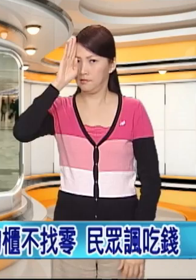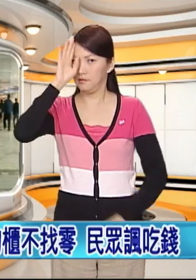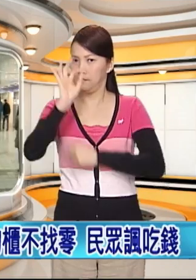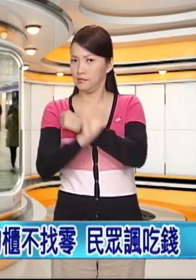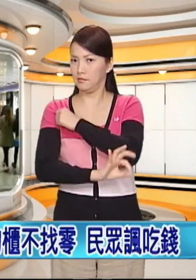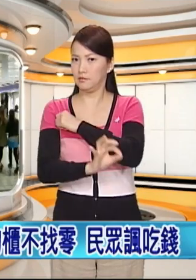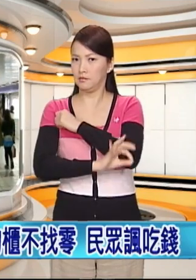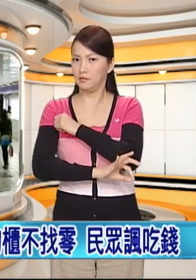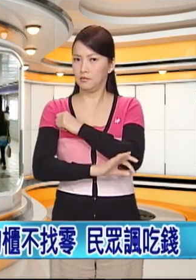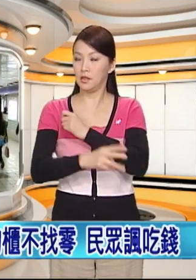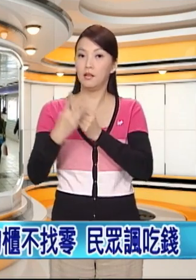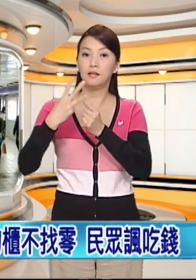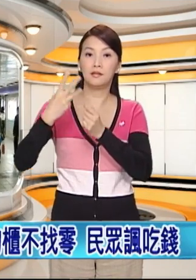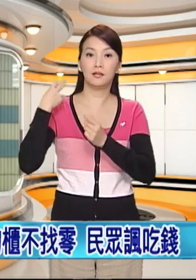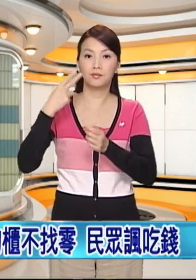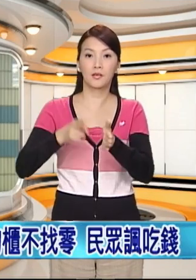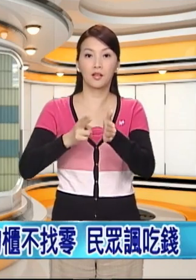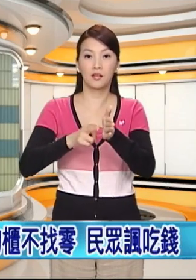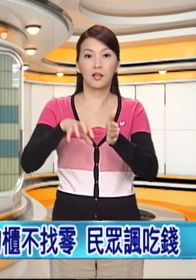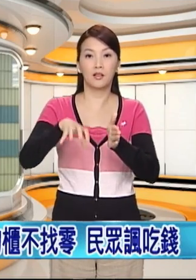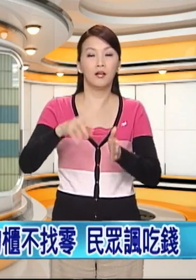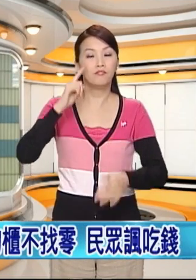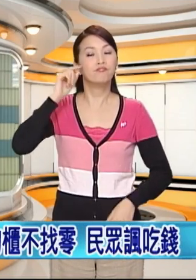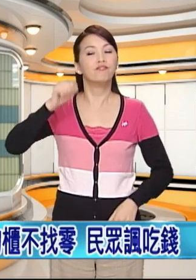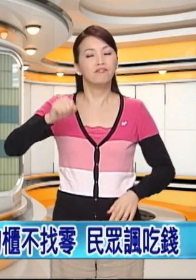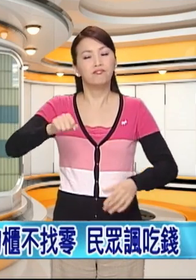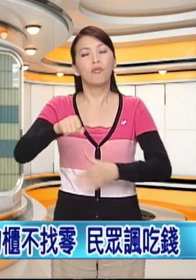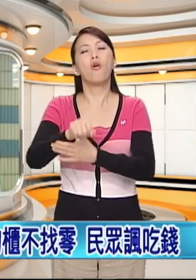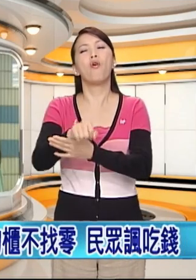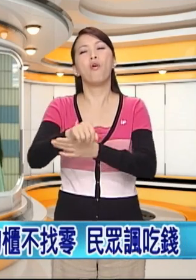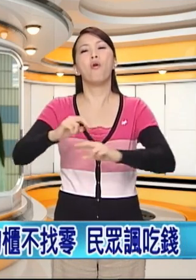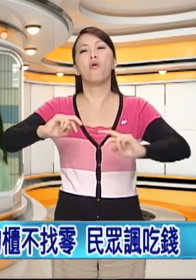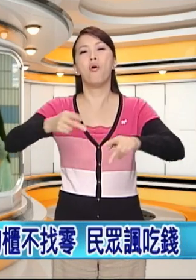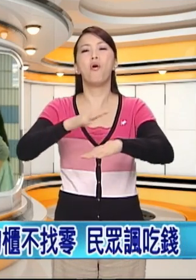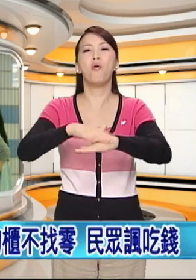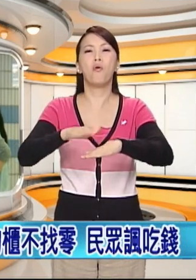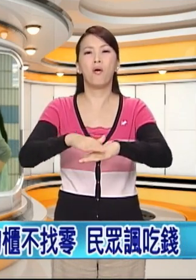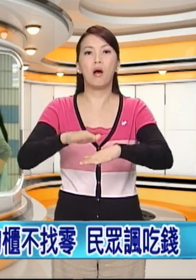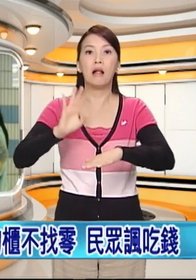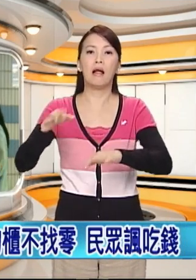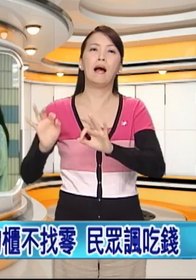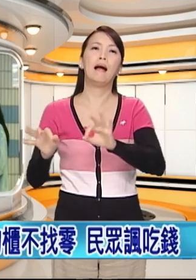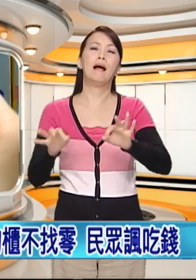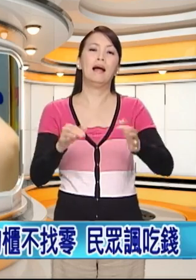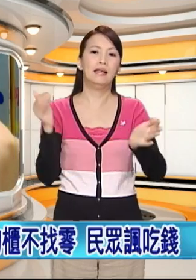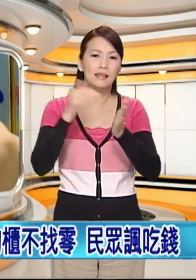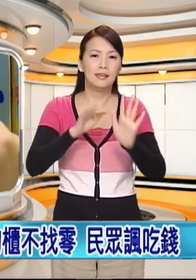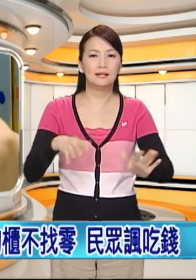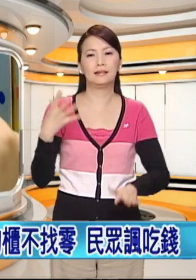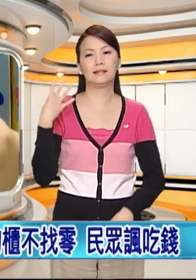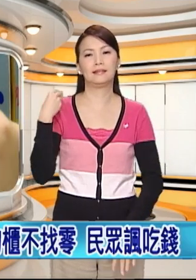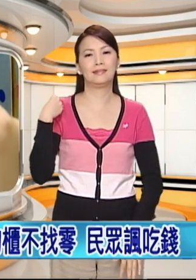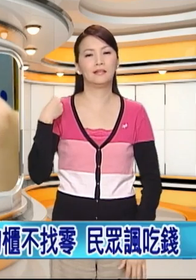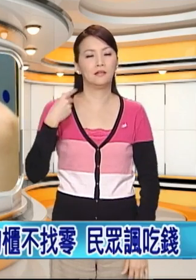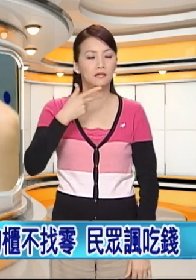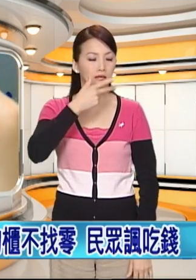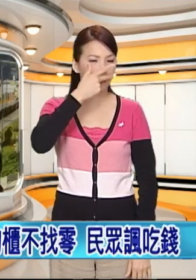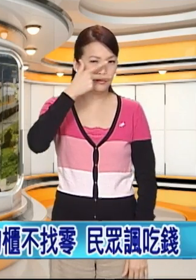零也就是说剩下的钱都被吃掉了而台铁局三年前就承诺要改善到现在